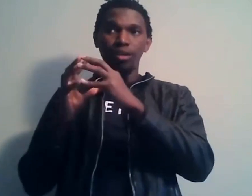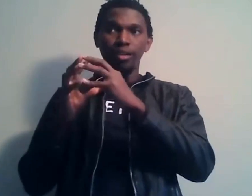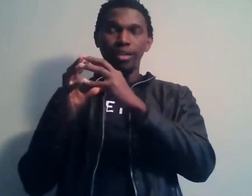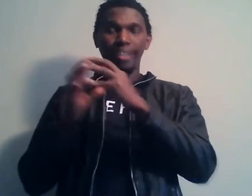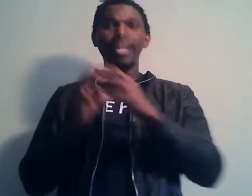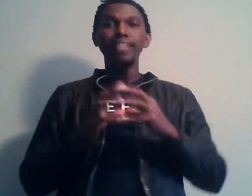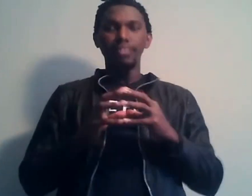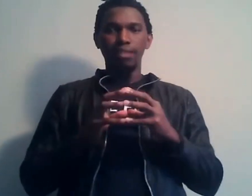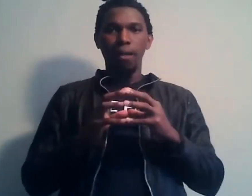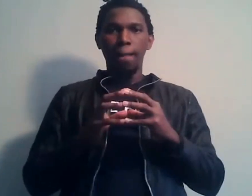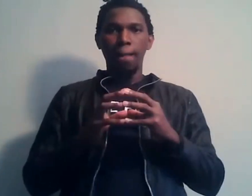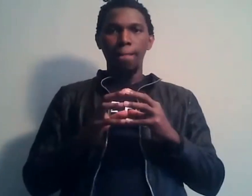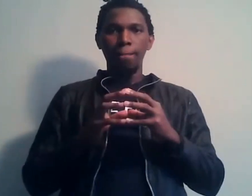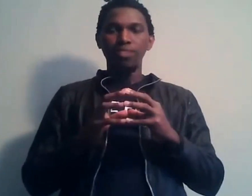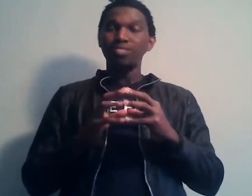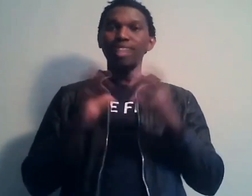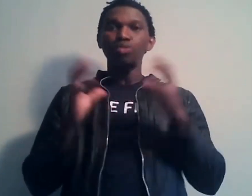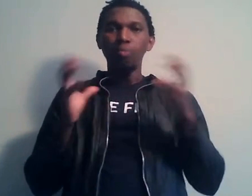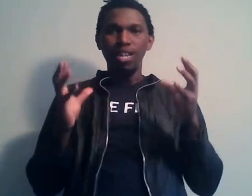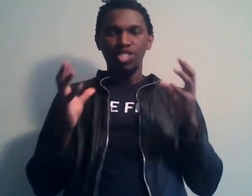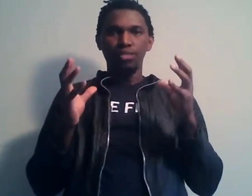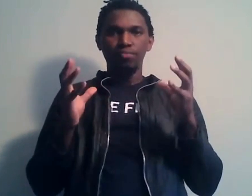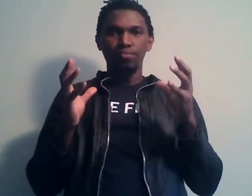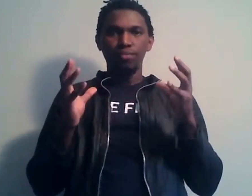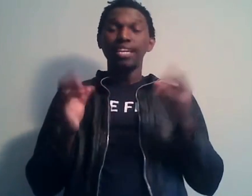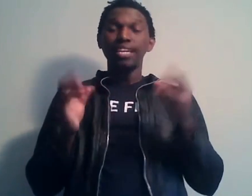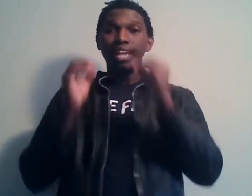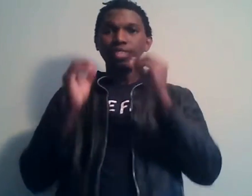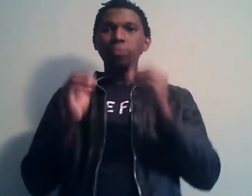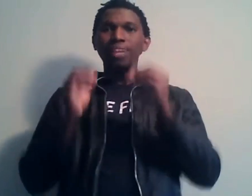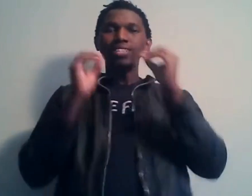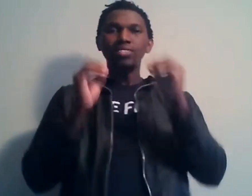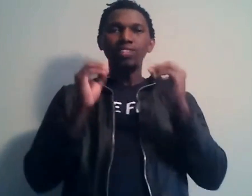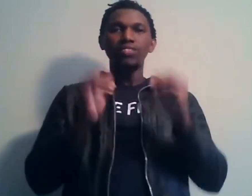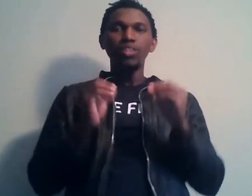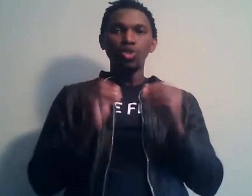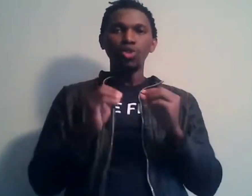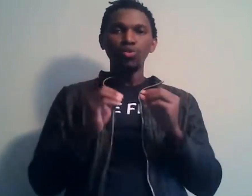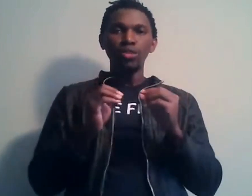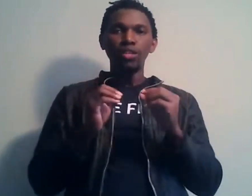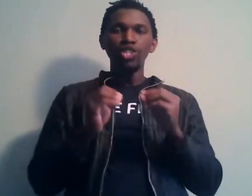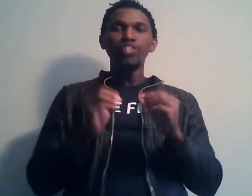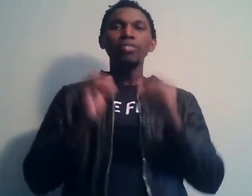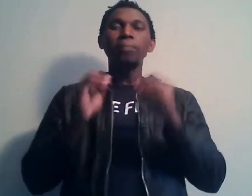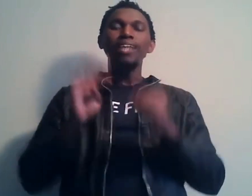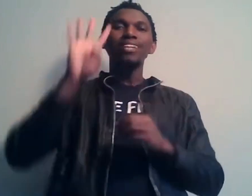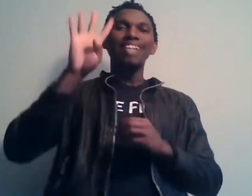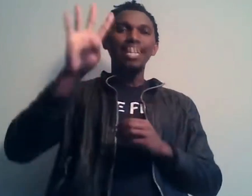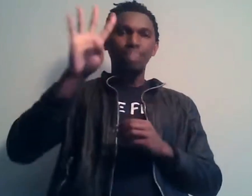régaliennes, ce sera dommage. Et c'est la raison pour laquelle dans cette vidéo aujourd'hui, je vais te parler de quatre